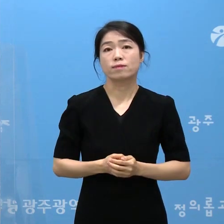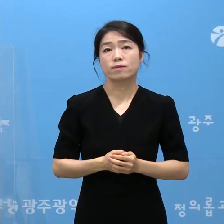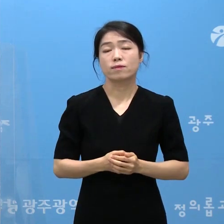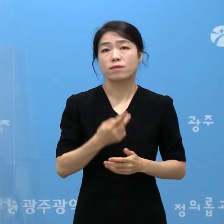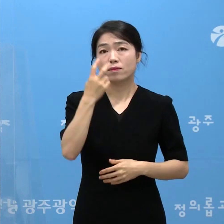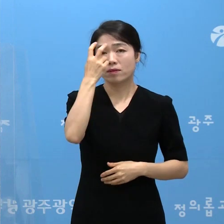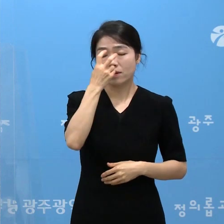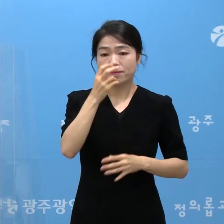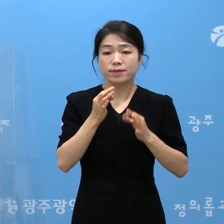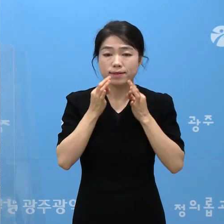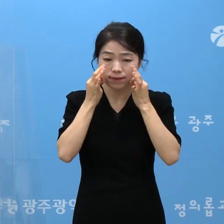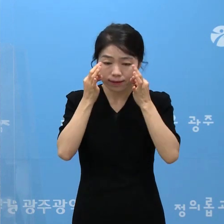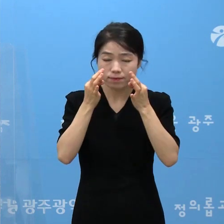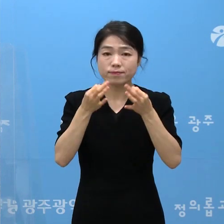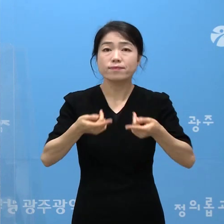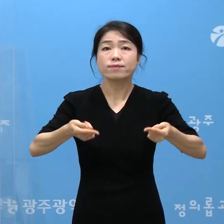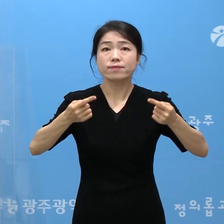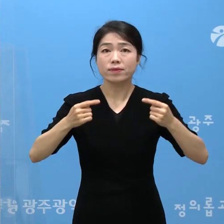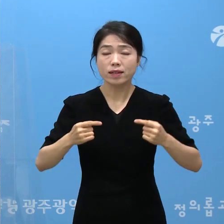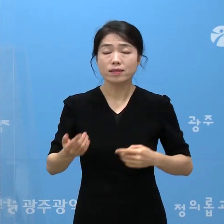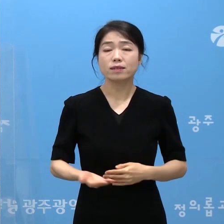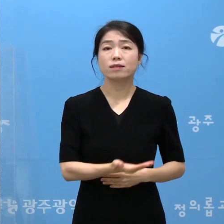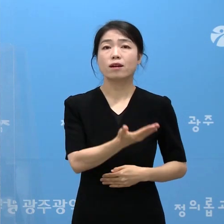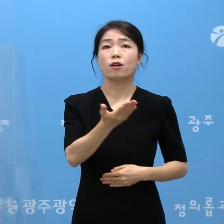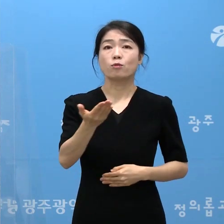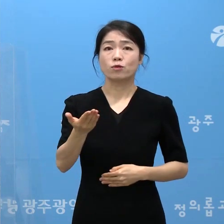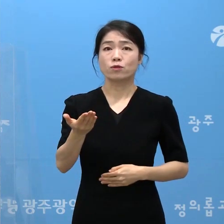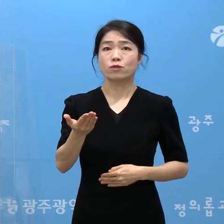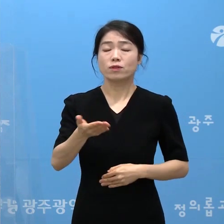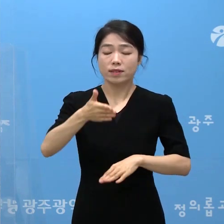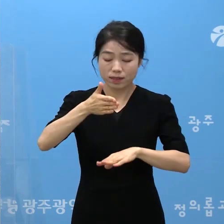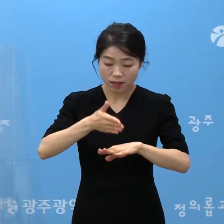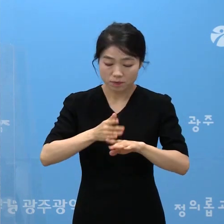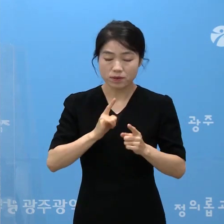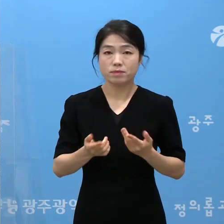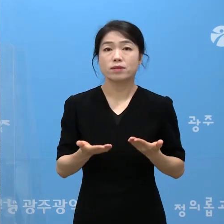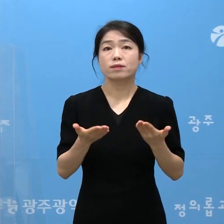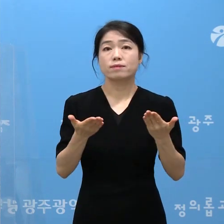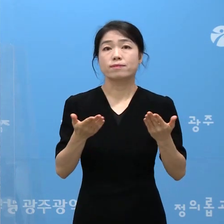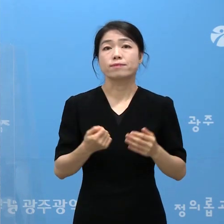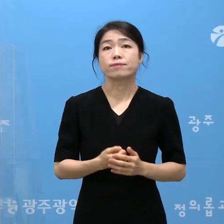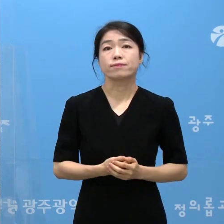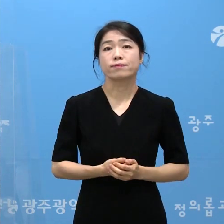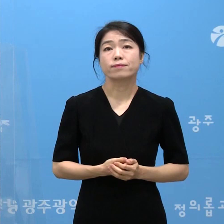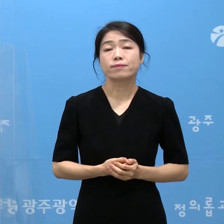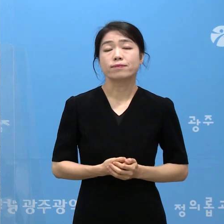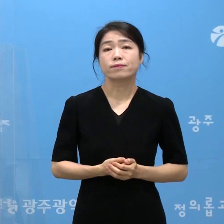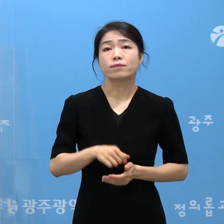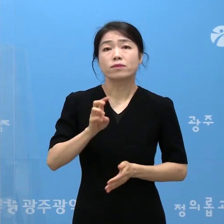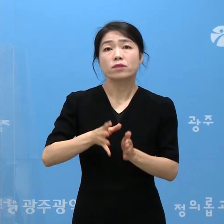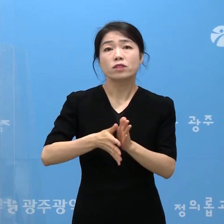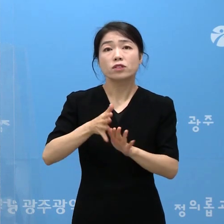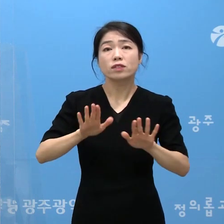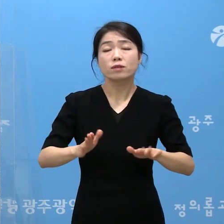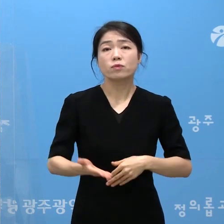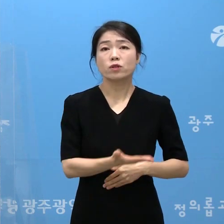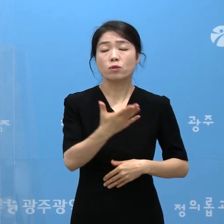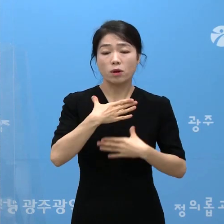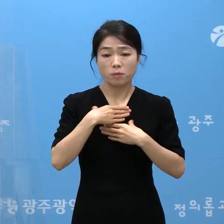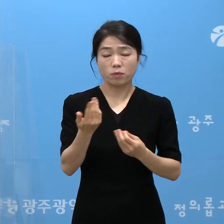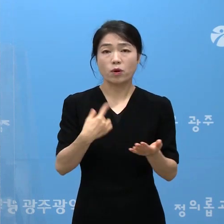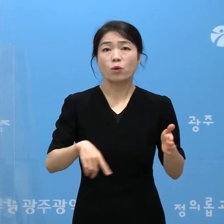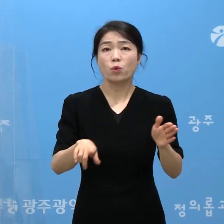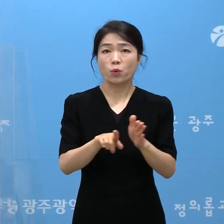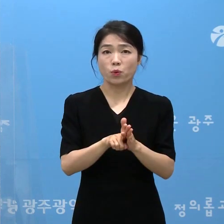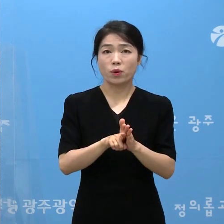검사에 성실히 임해주고 계시는 시민 여러분께 감사의 말씀을 드립니다. 우리시는 시민들의 편의를